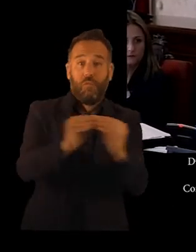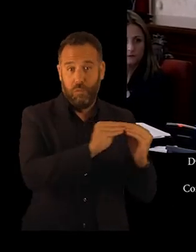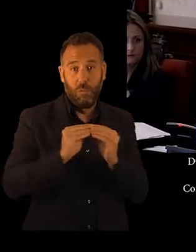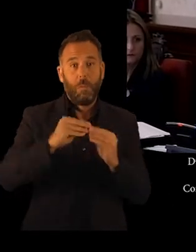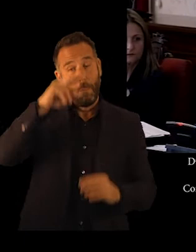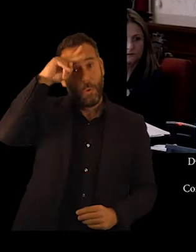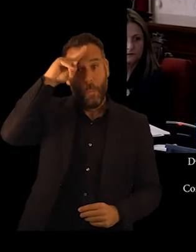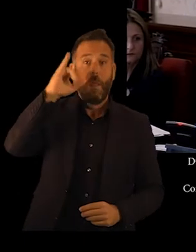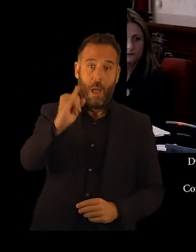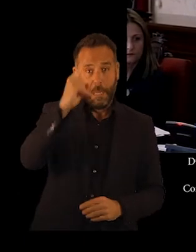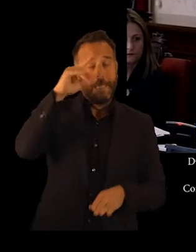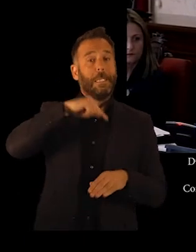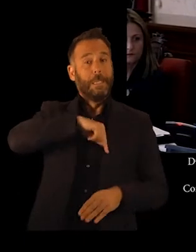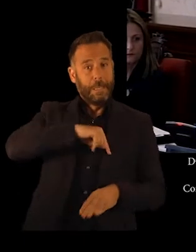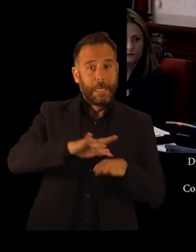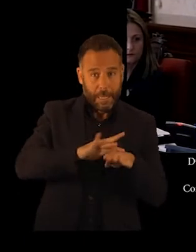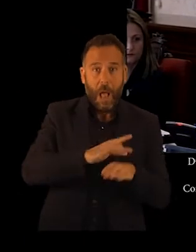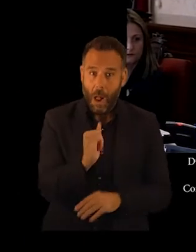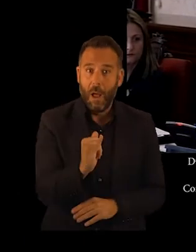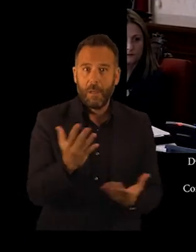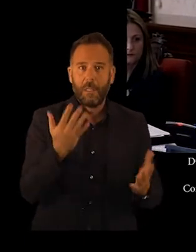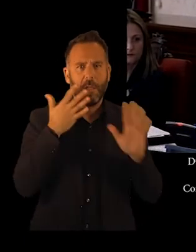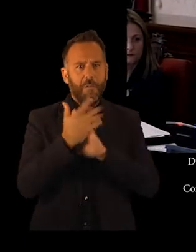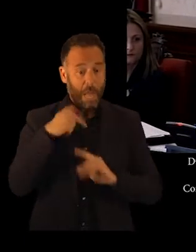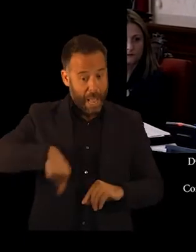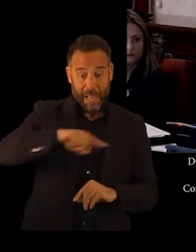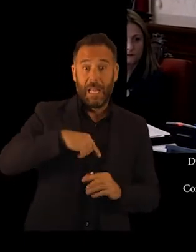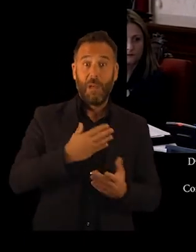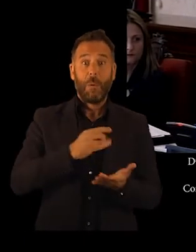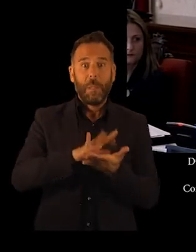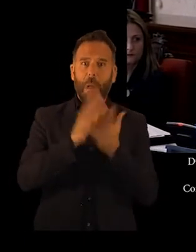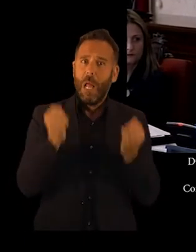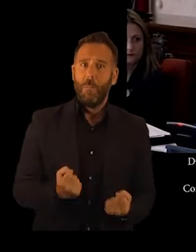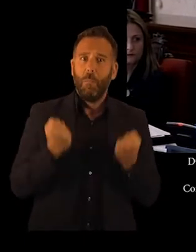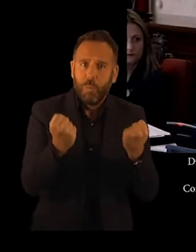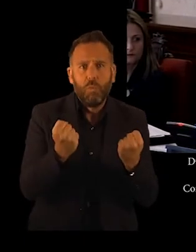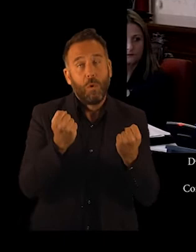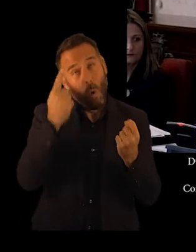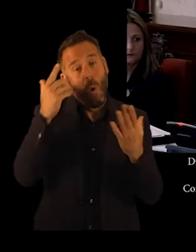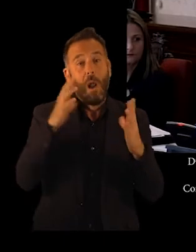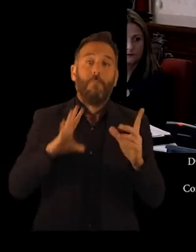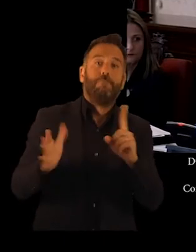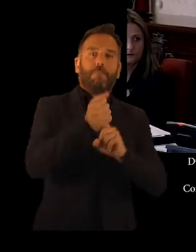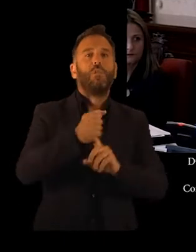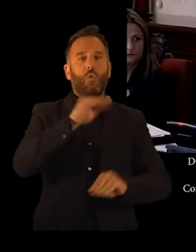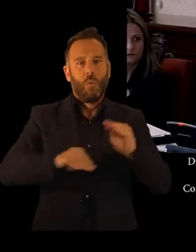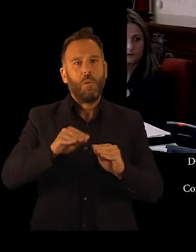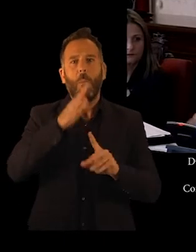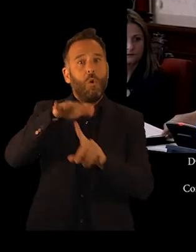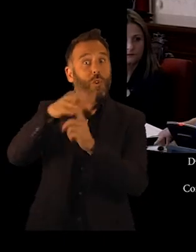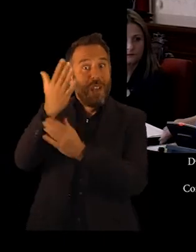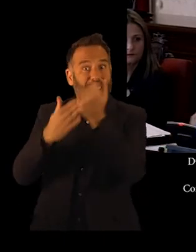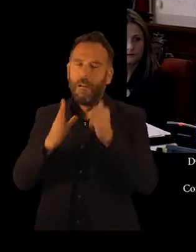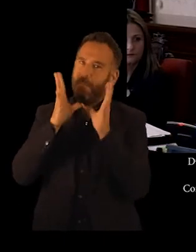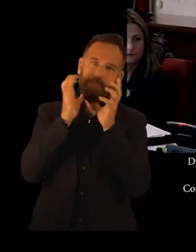y nos preocupa y que el impulso que le demos desde aquí sirva para, sobre todo, solucionar y que la situación es muy crítica de la federación.